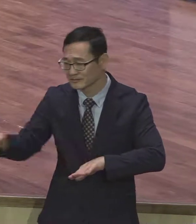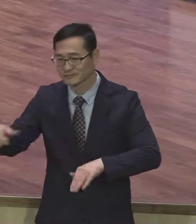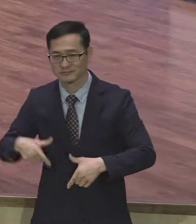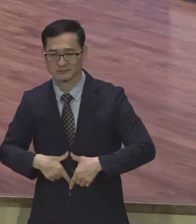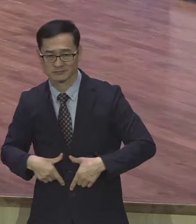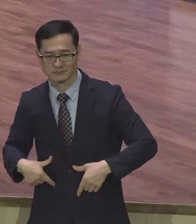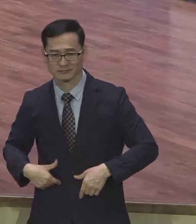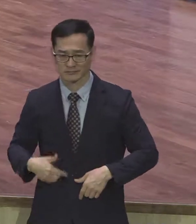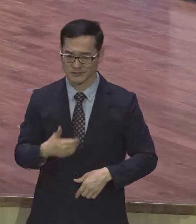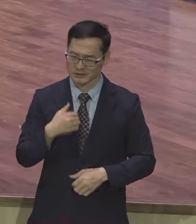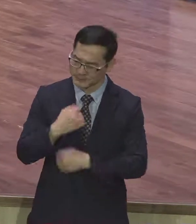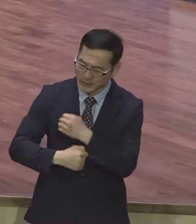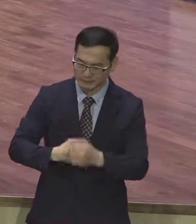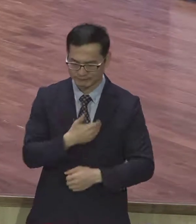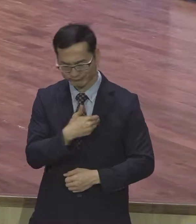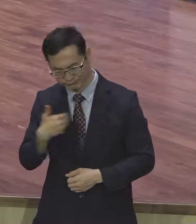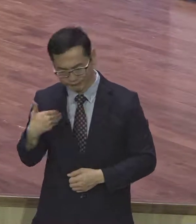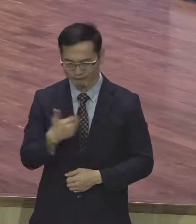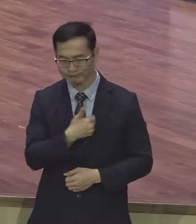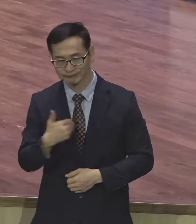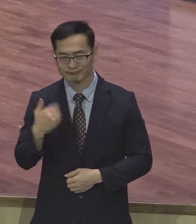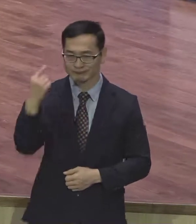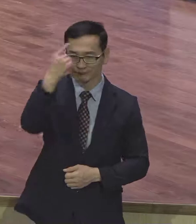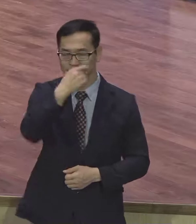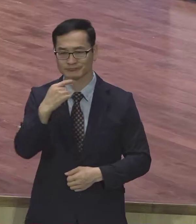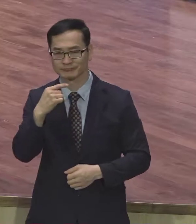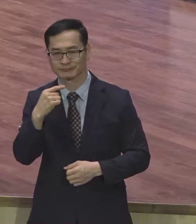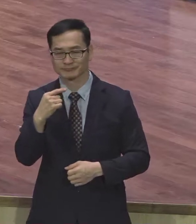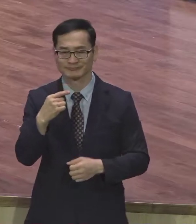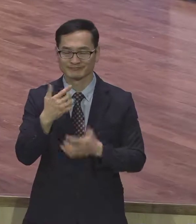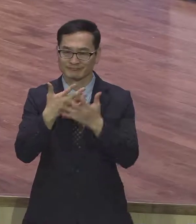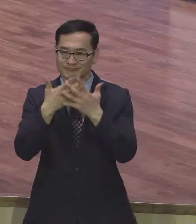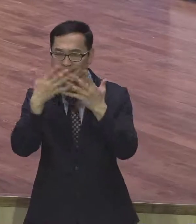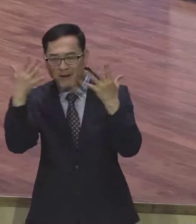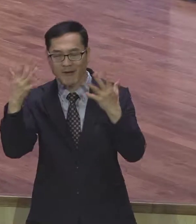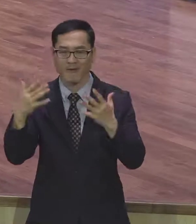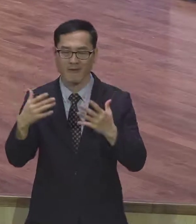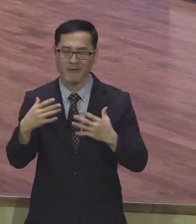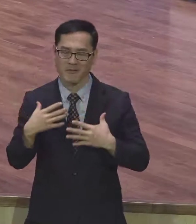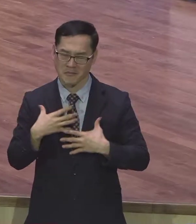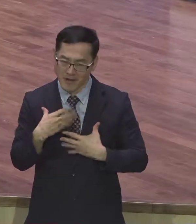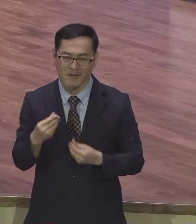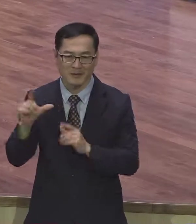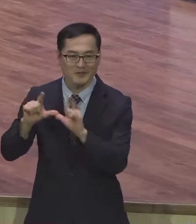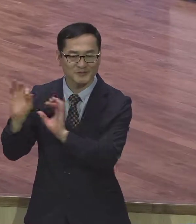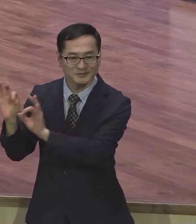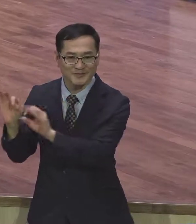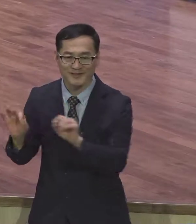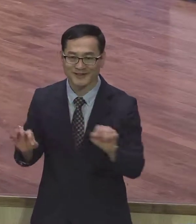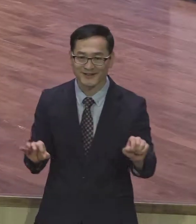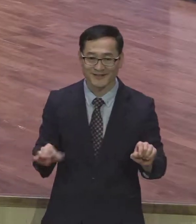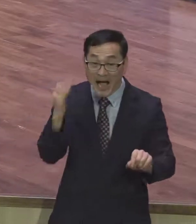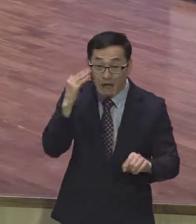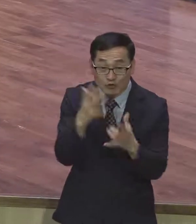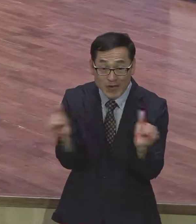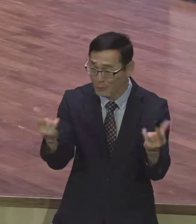보고 체면 체리고 막 그냥 불안하고 이게 없어요. 왜 그렇게 밝고 당당해요. 똑같은 한국 사람인데 미국에서 살았다고.